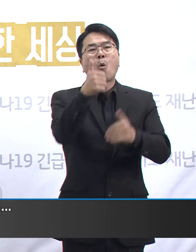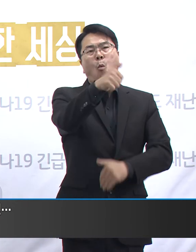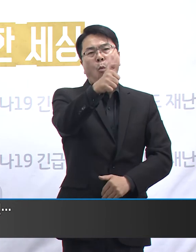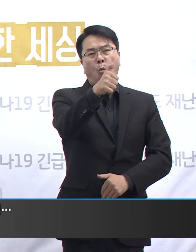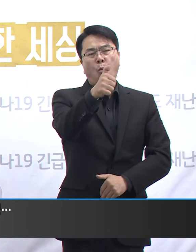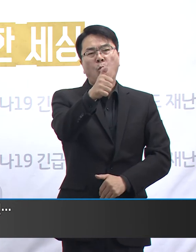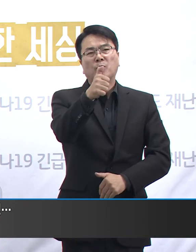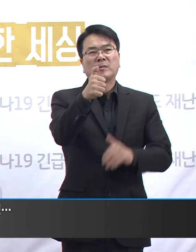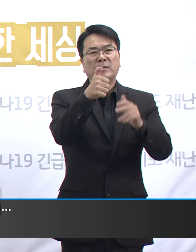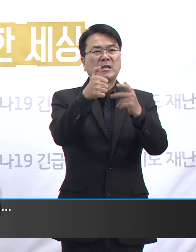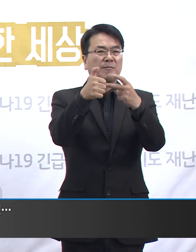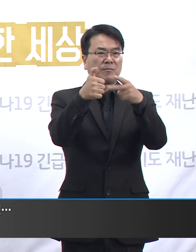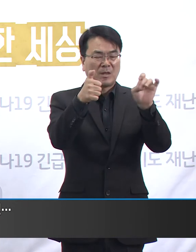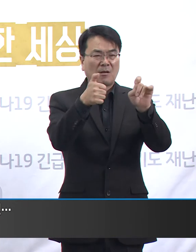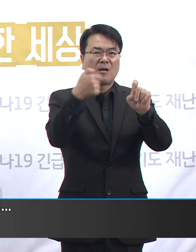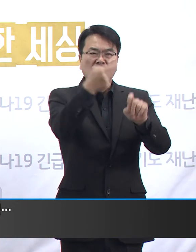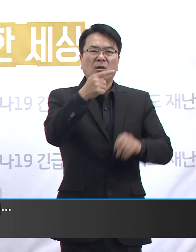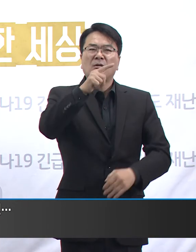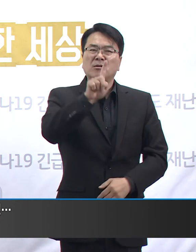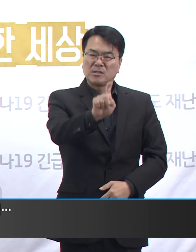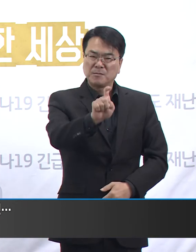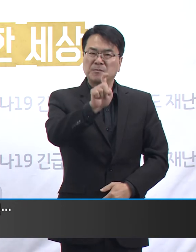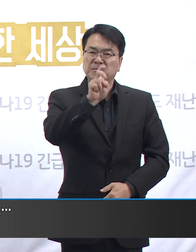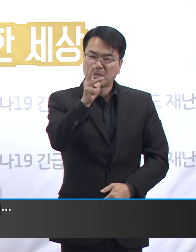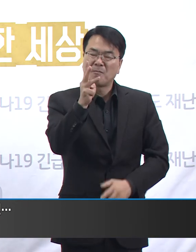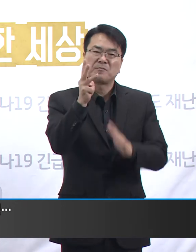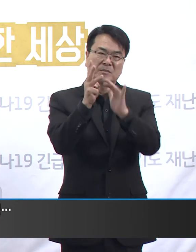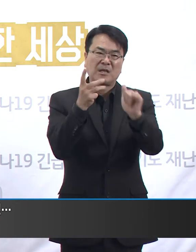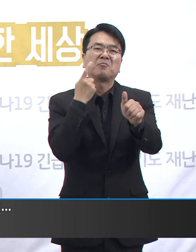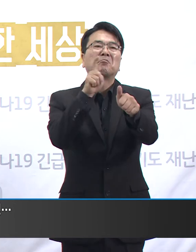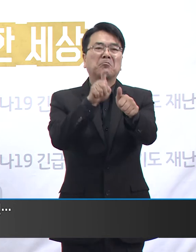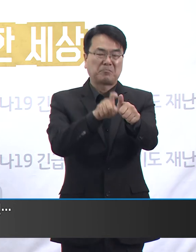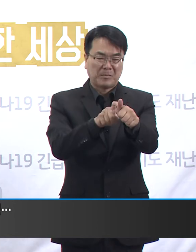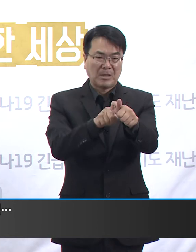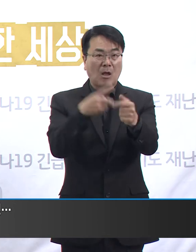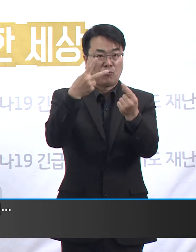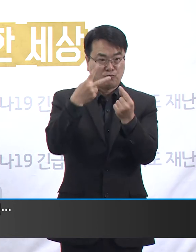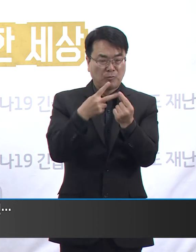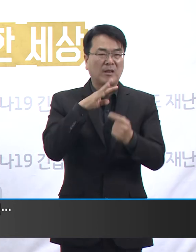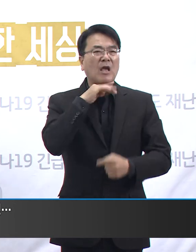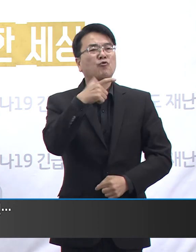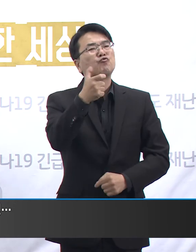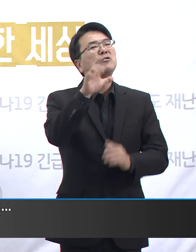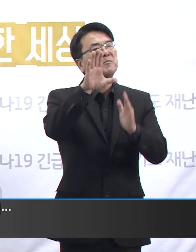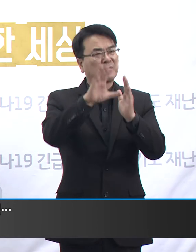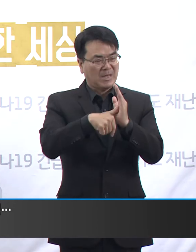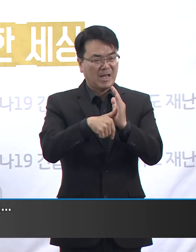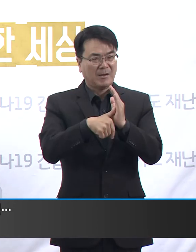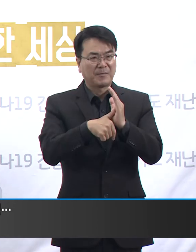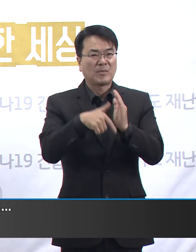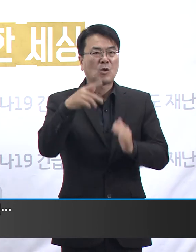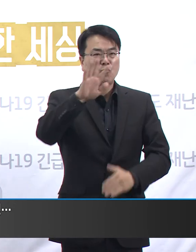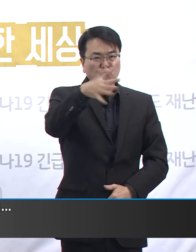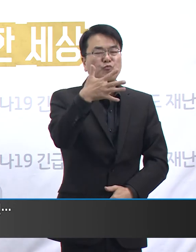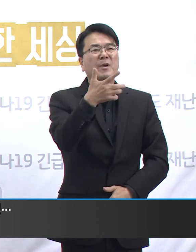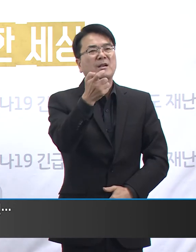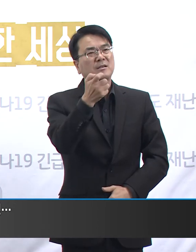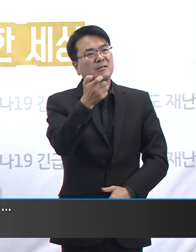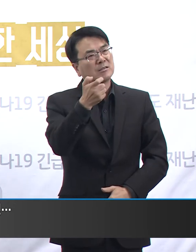50대로 1,013명이 감염되었습니다. 두 번째는 60대로 913명입니다.